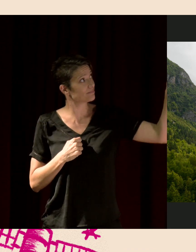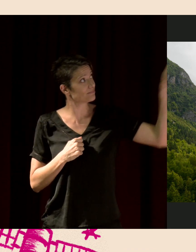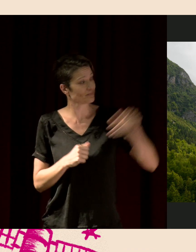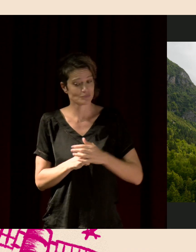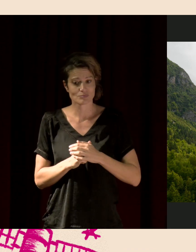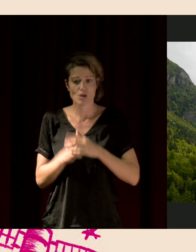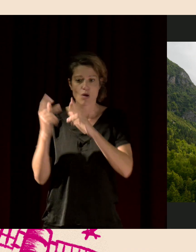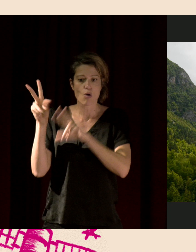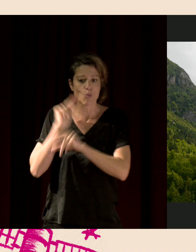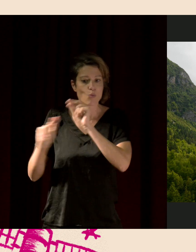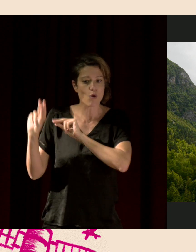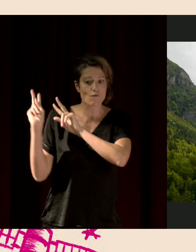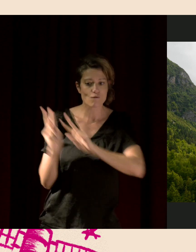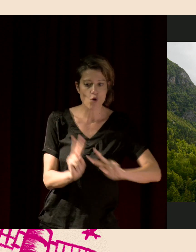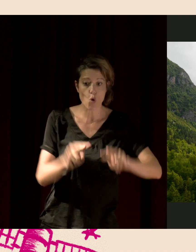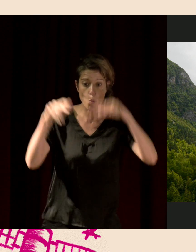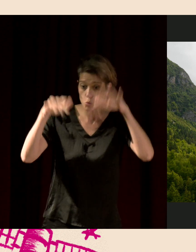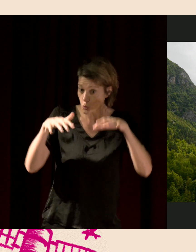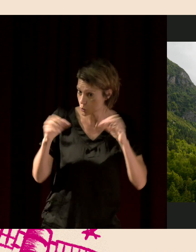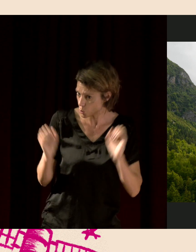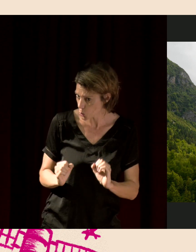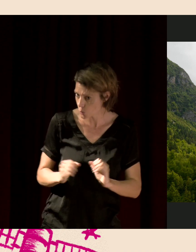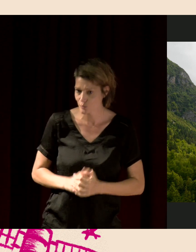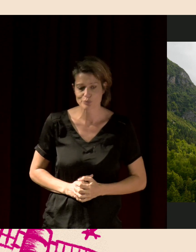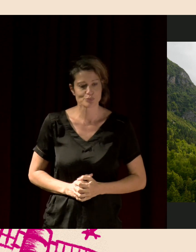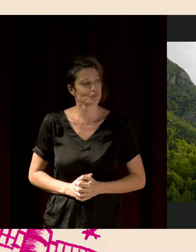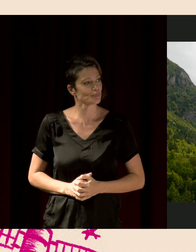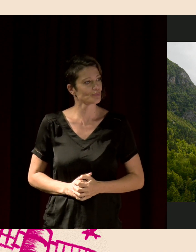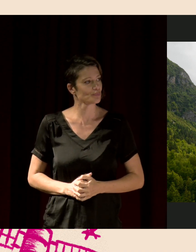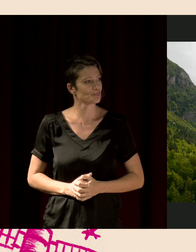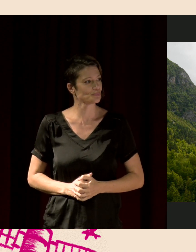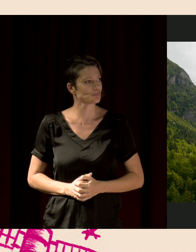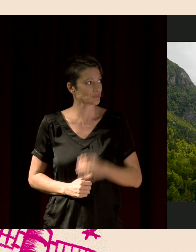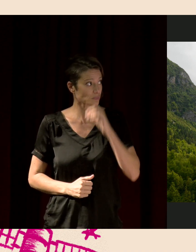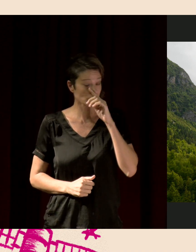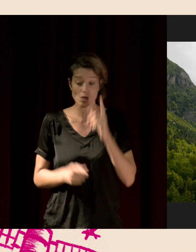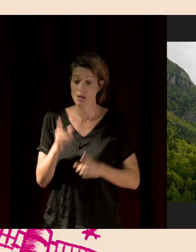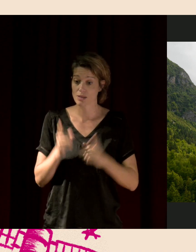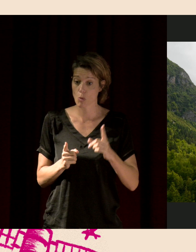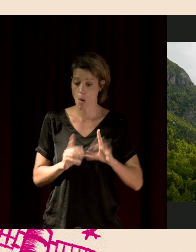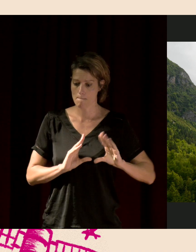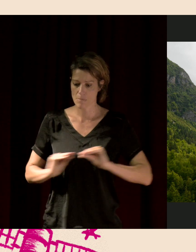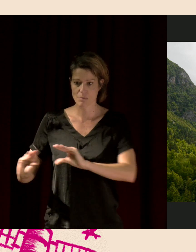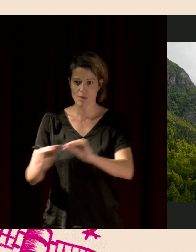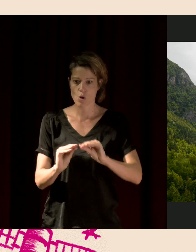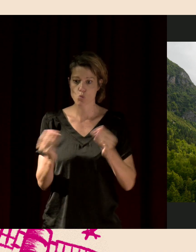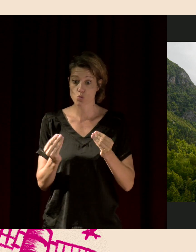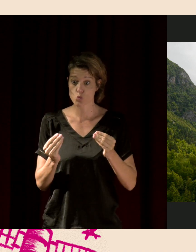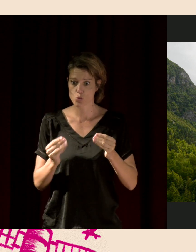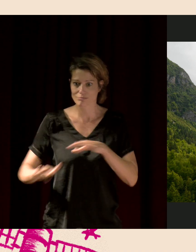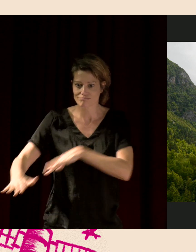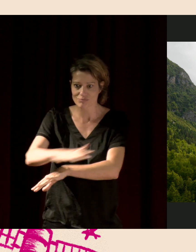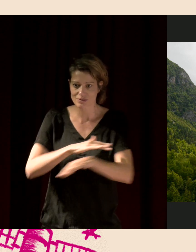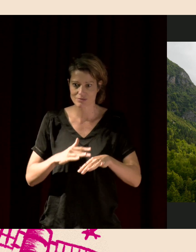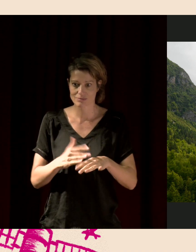vent. Il y l'air même de pleuvoir et peut-être de la pluie. Donc, en fait, selon notre position dans ce paysage,